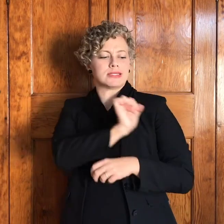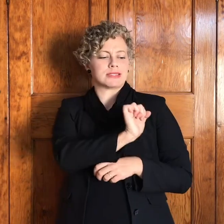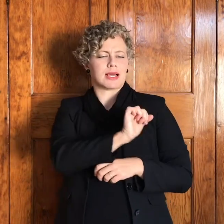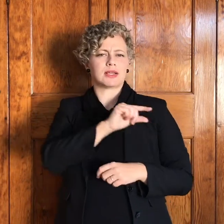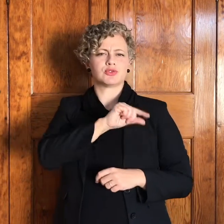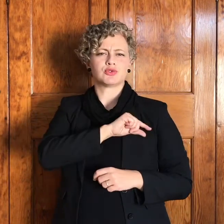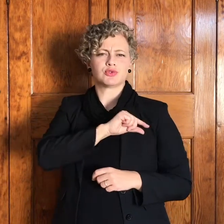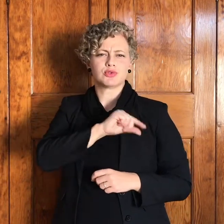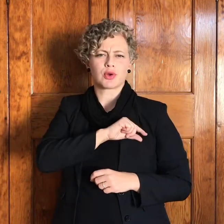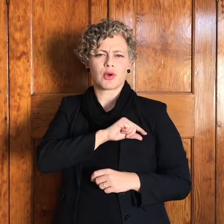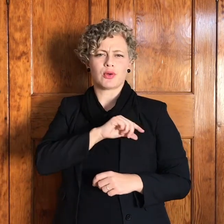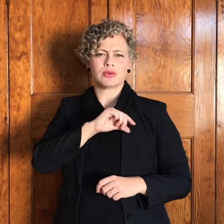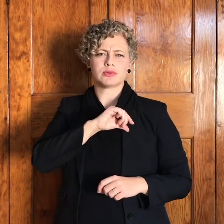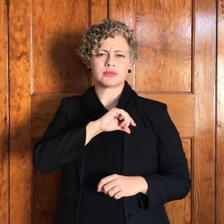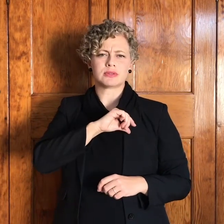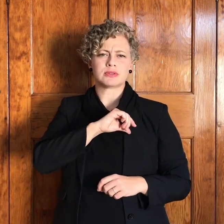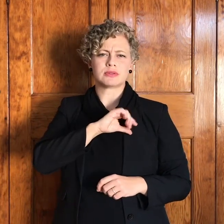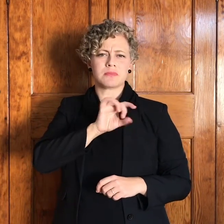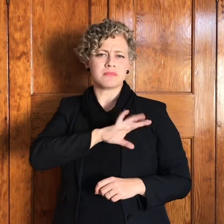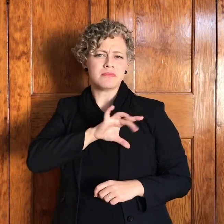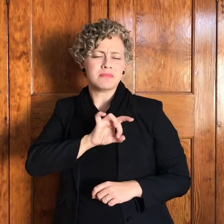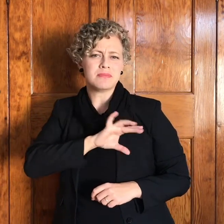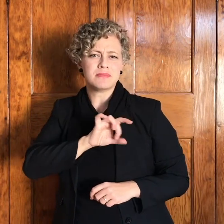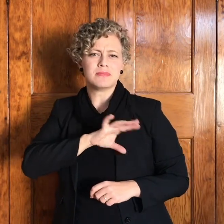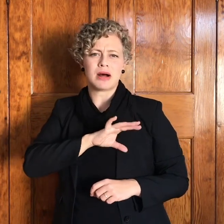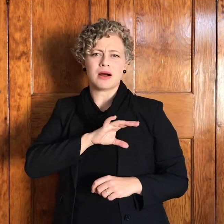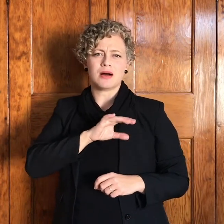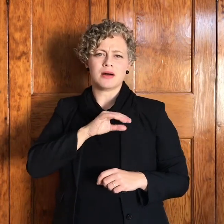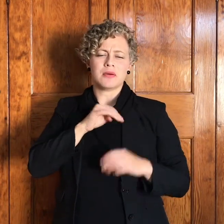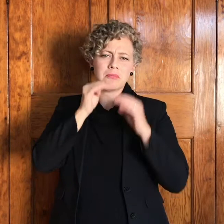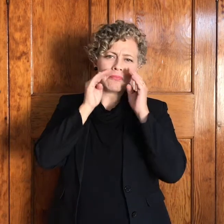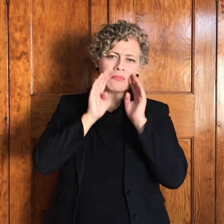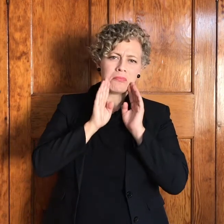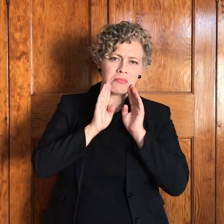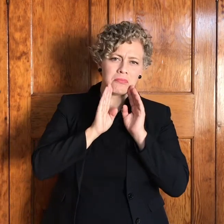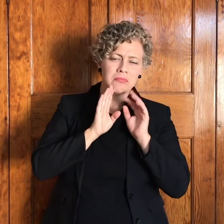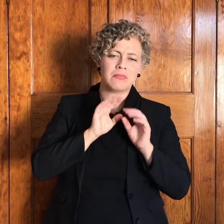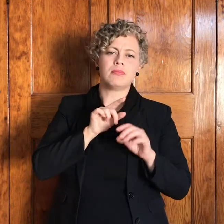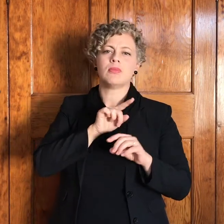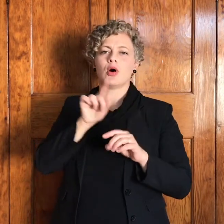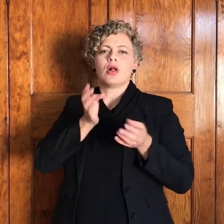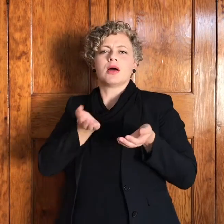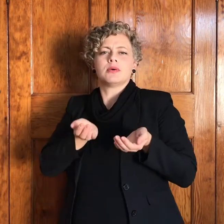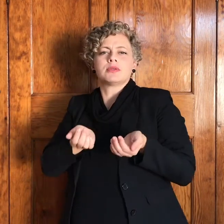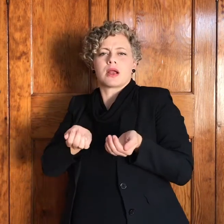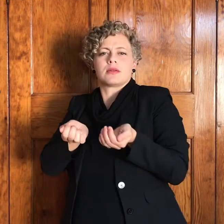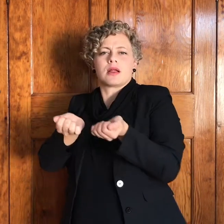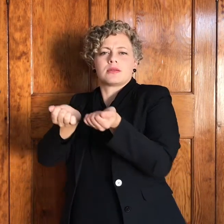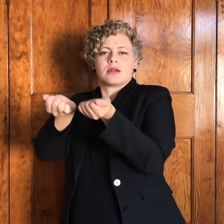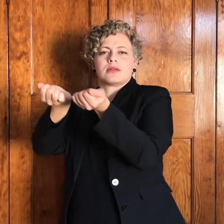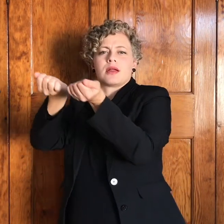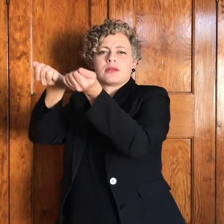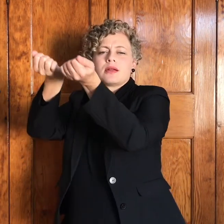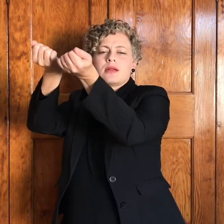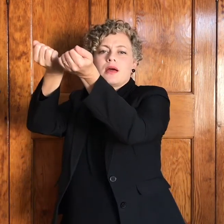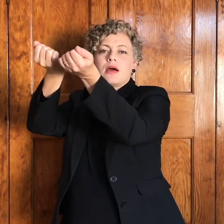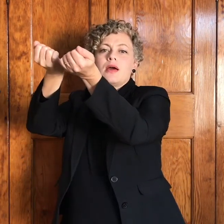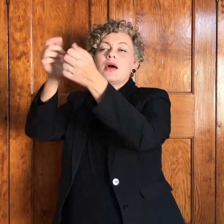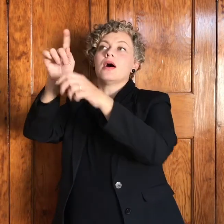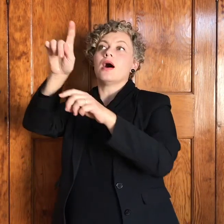angst en na ondertoe dra godse vertroesting en beloftes en hy